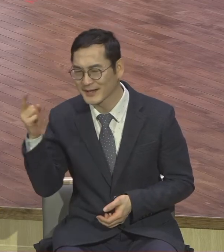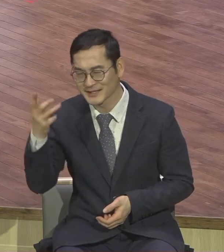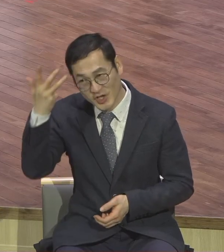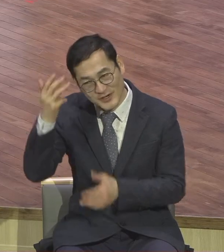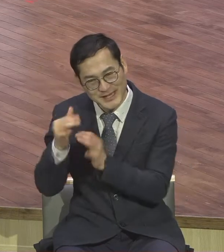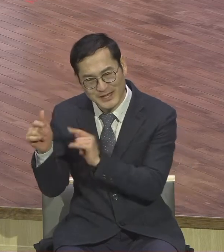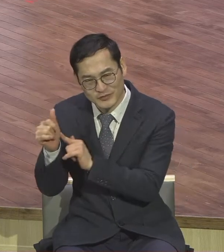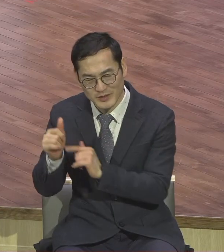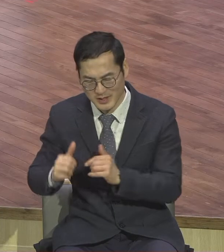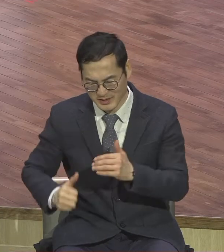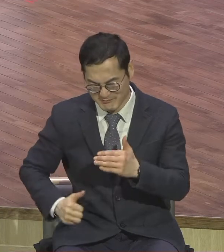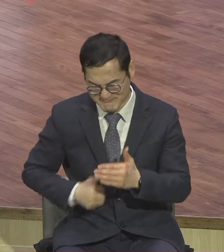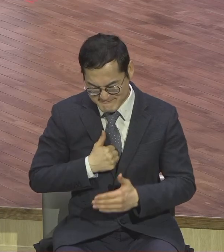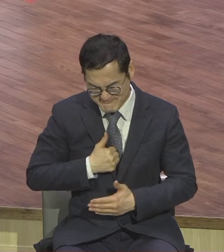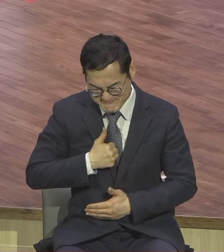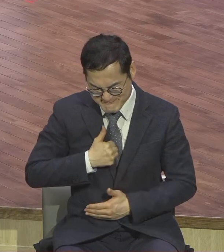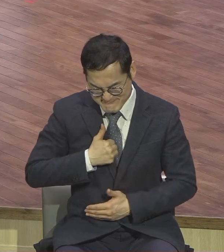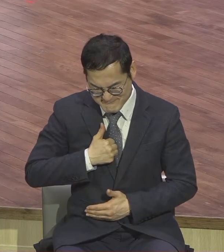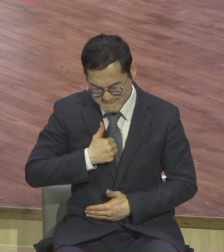이미 자기가 마시는 셈이 된다고 했어요